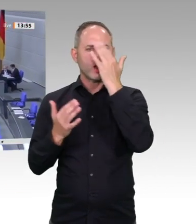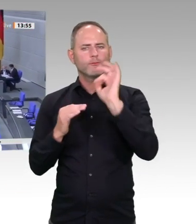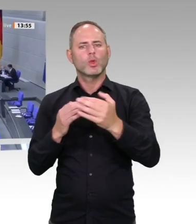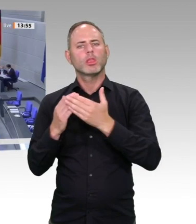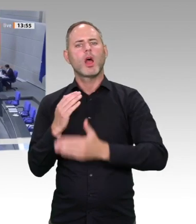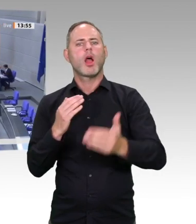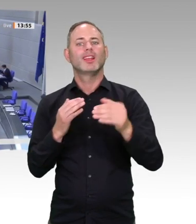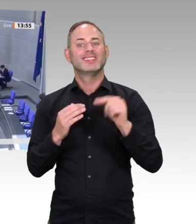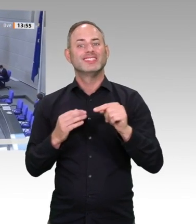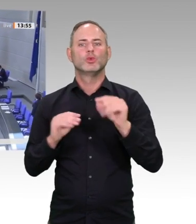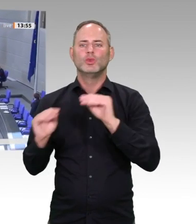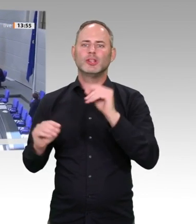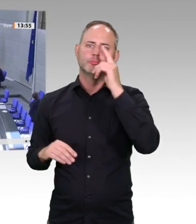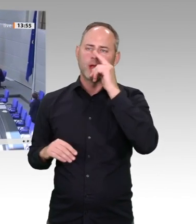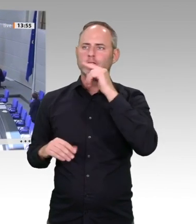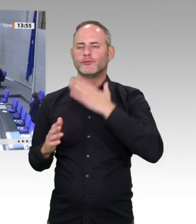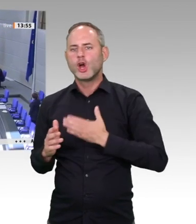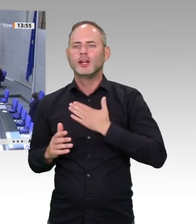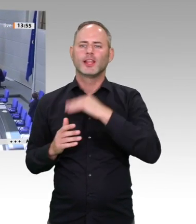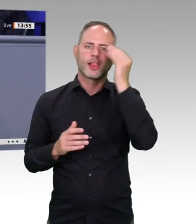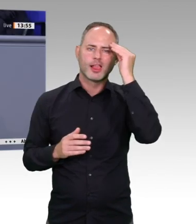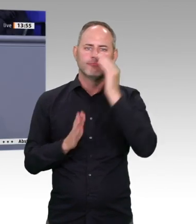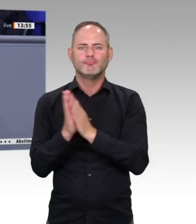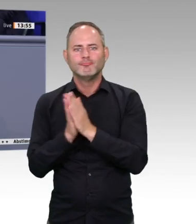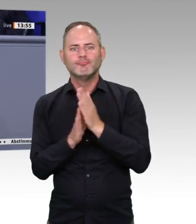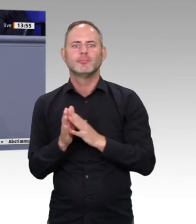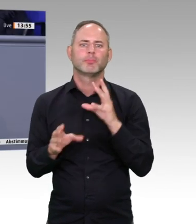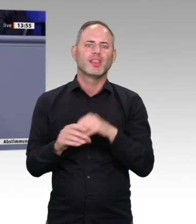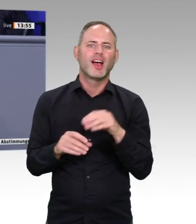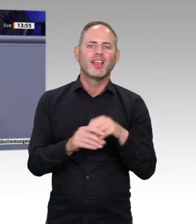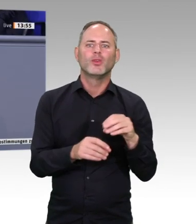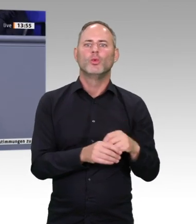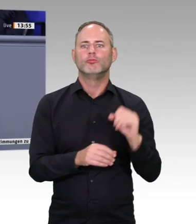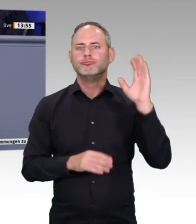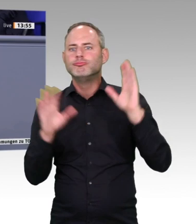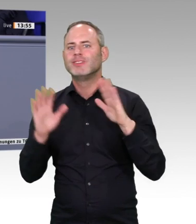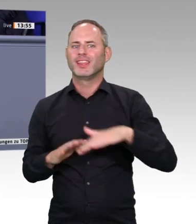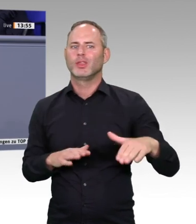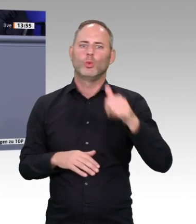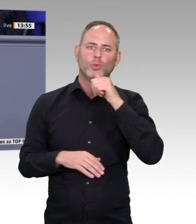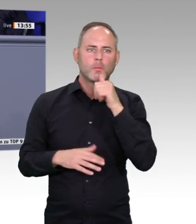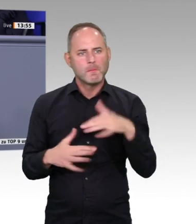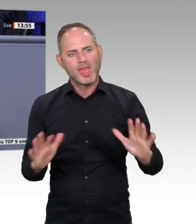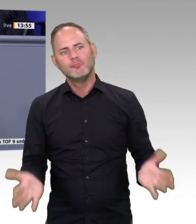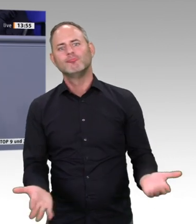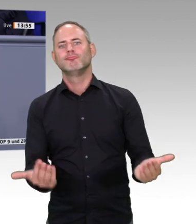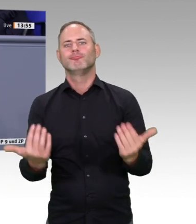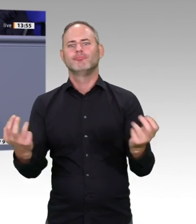Forschung seit Jahren dieses Thema Nachhaltigkeit vorangetrieben. Sie hat diese Nachhaltigkeitswoche ganz aktiv mit vorbereitet, die